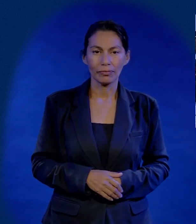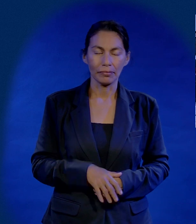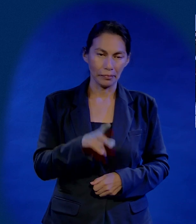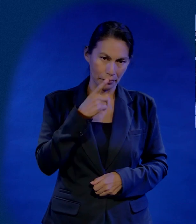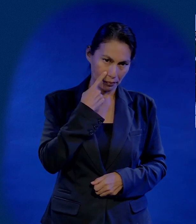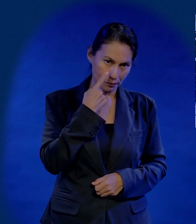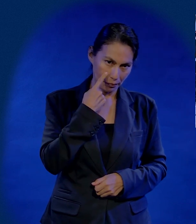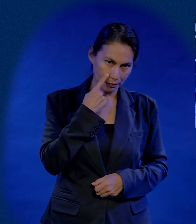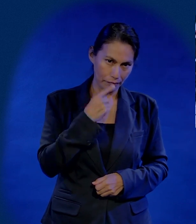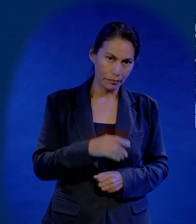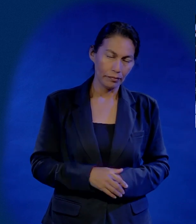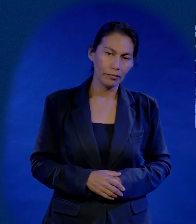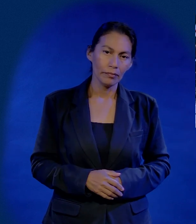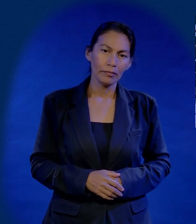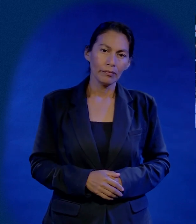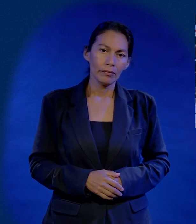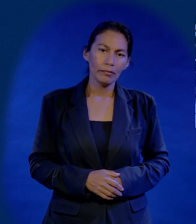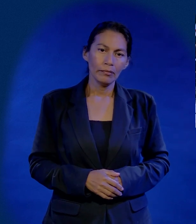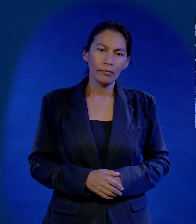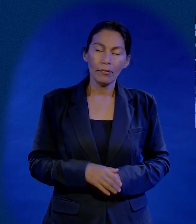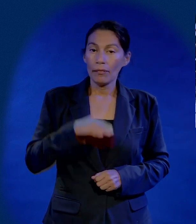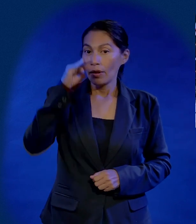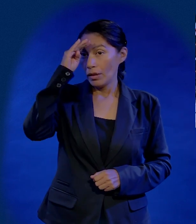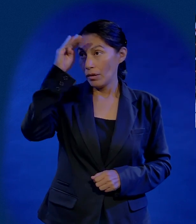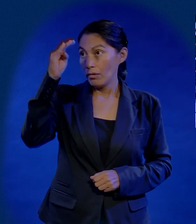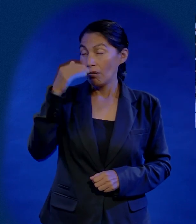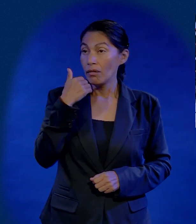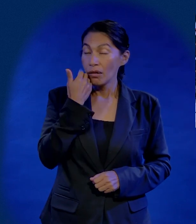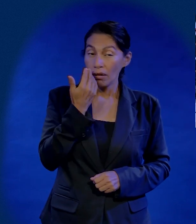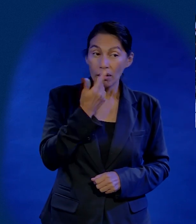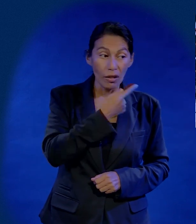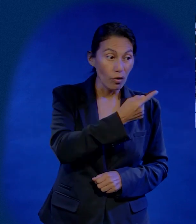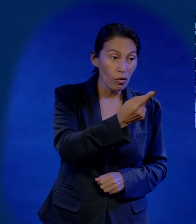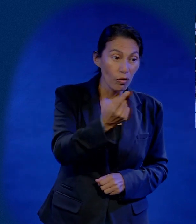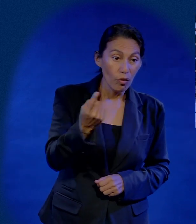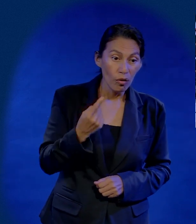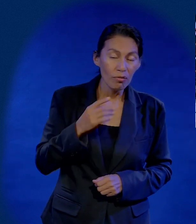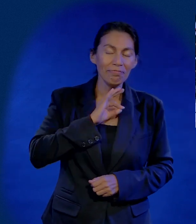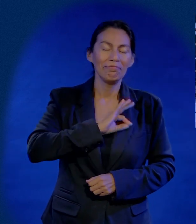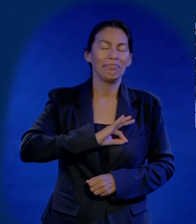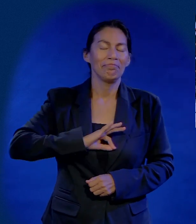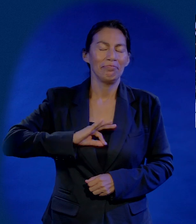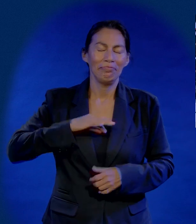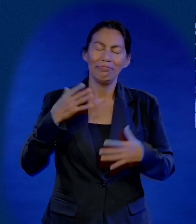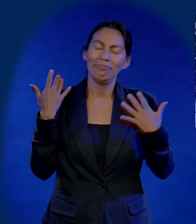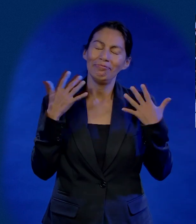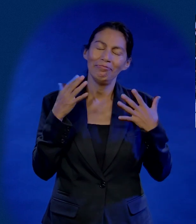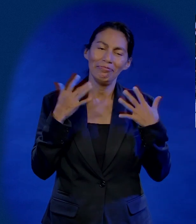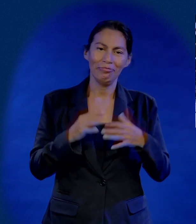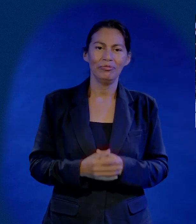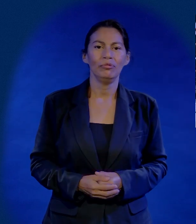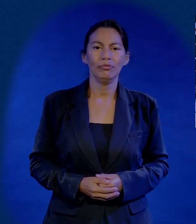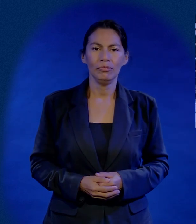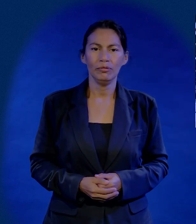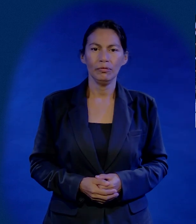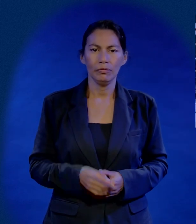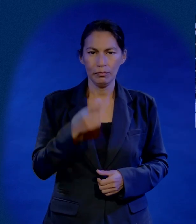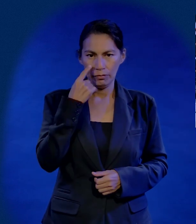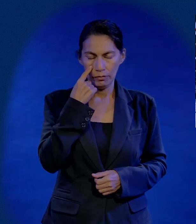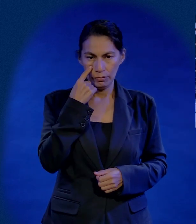logramos sacar la parte positiva, vamos a encontrar que el Señor quiere que nosotros seamos felices. Y en ese